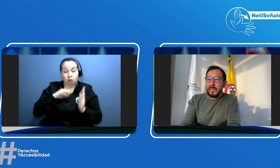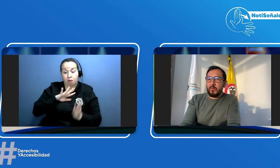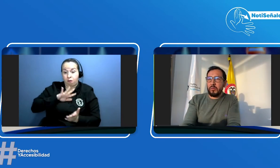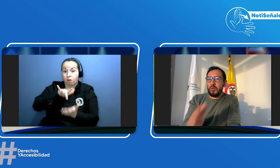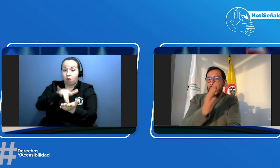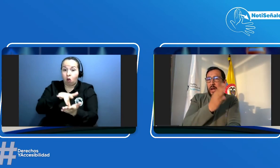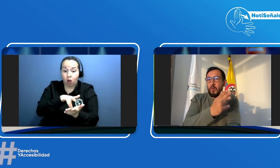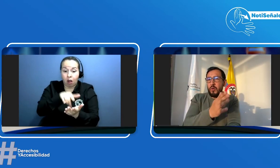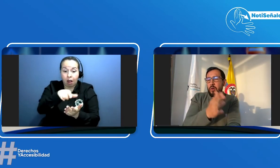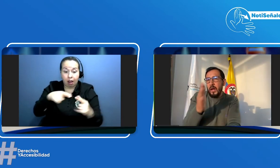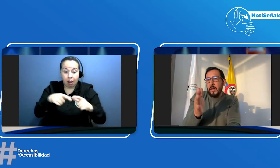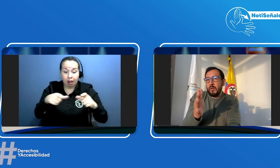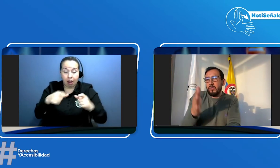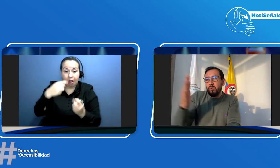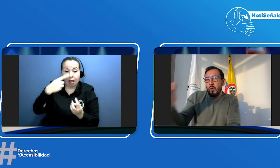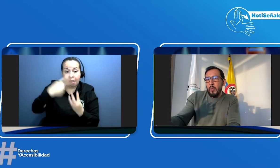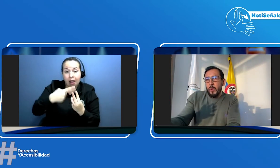conducción A1 A2 o B1